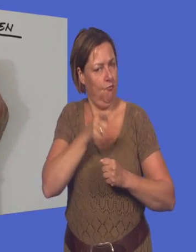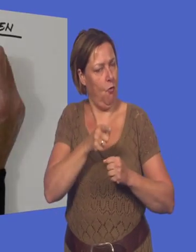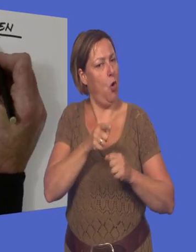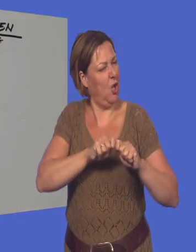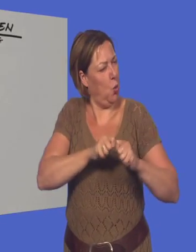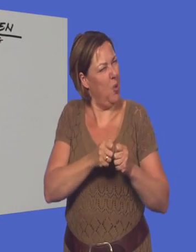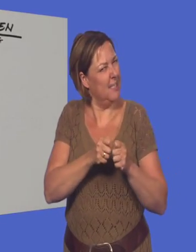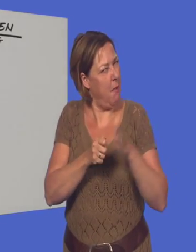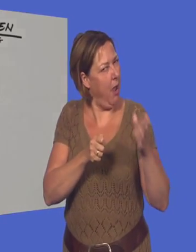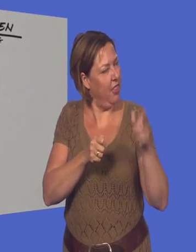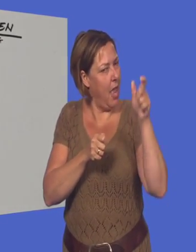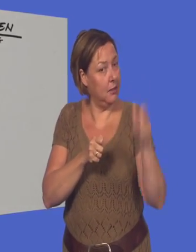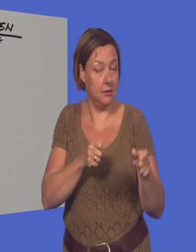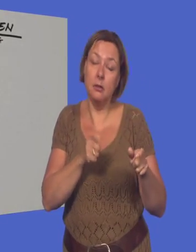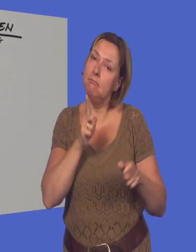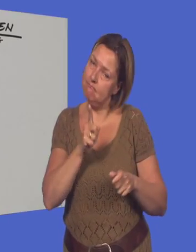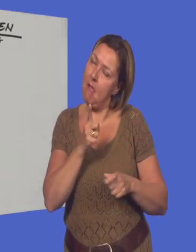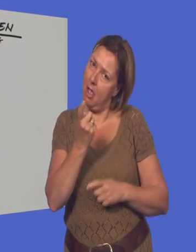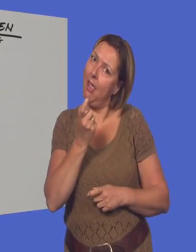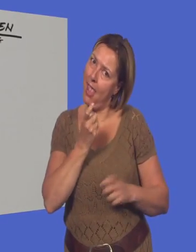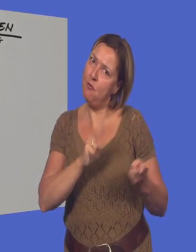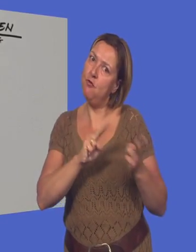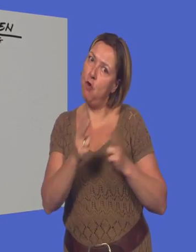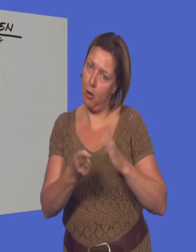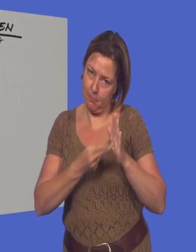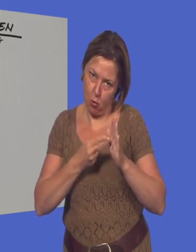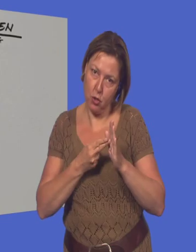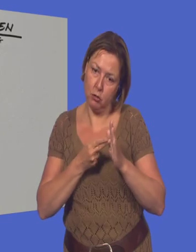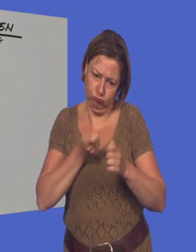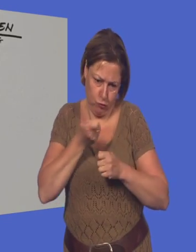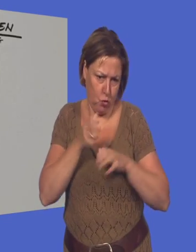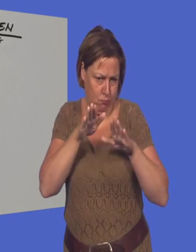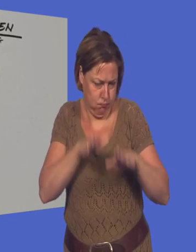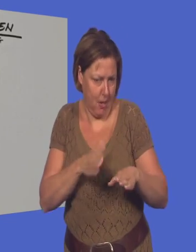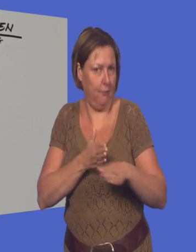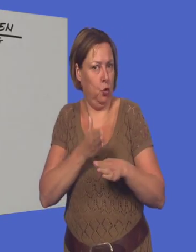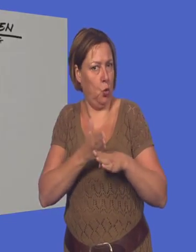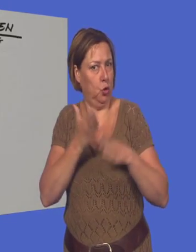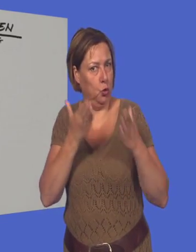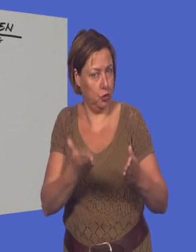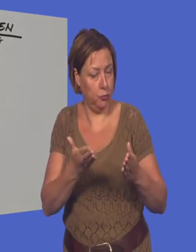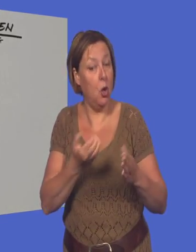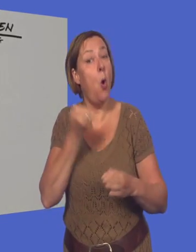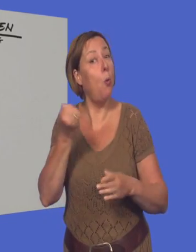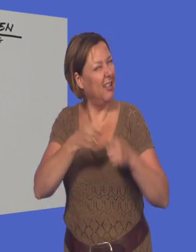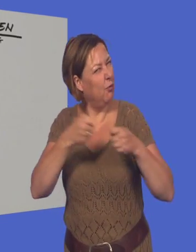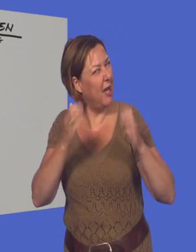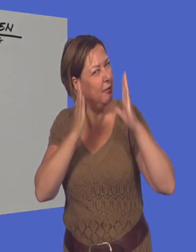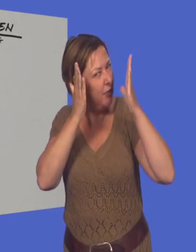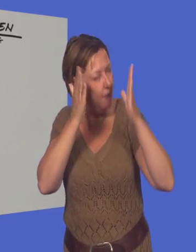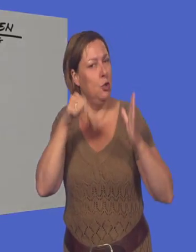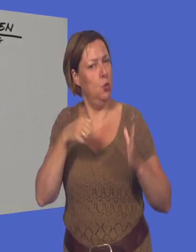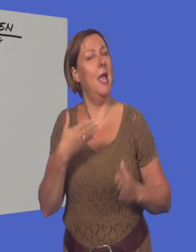Wel zijn hervormingen nodig om deze goede zorg en ondersteuning in stand te houden. We stellen immers andere eisen aan de kwaliteit van het leven.